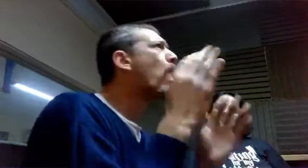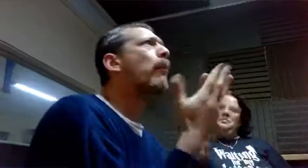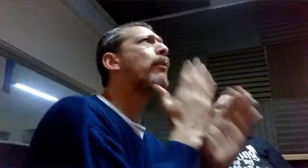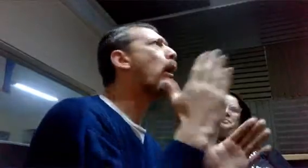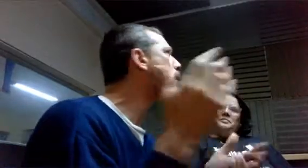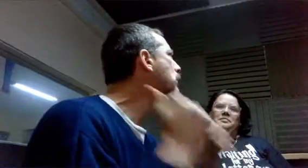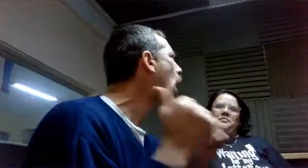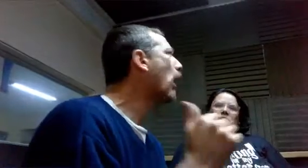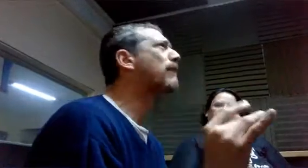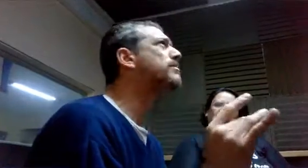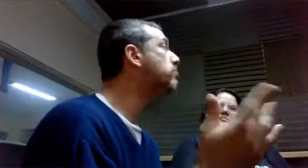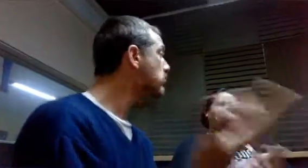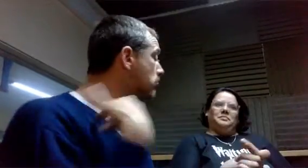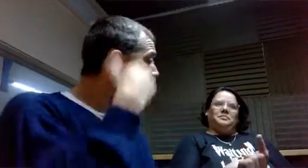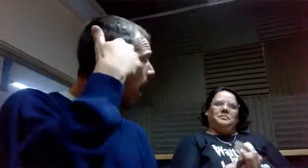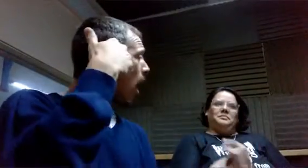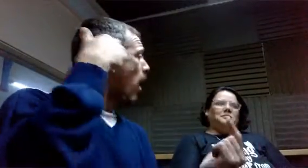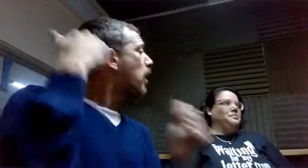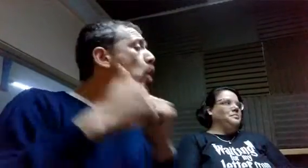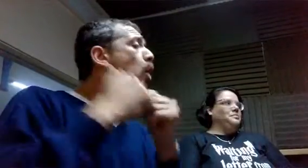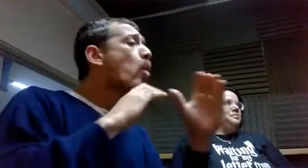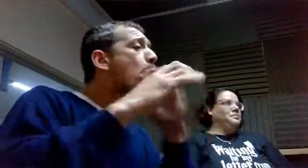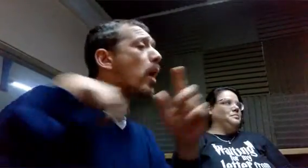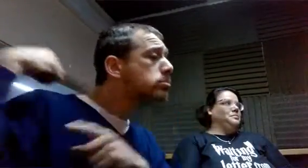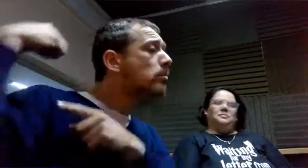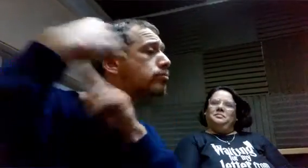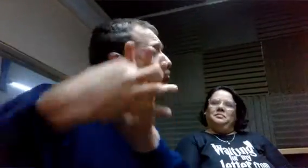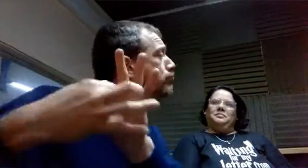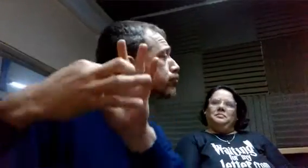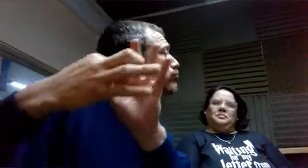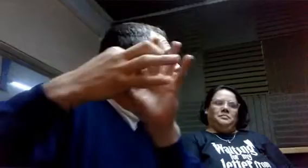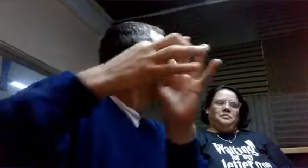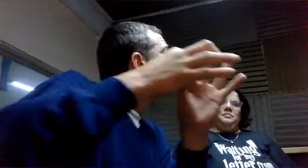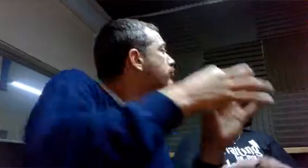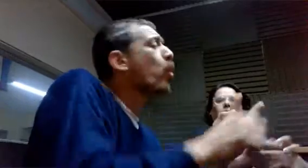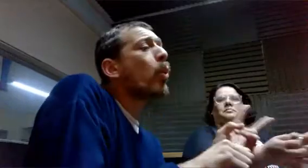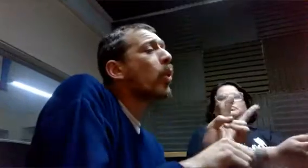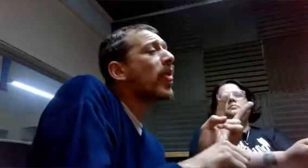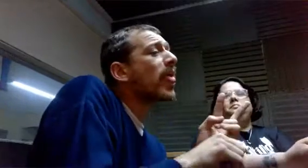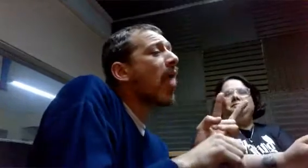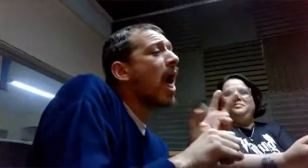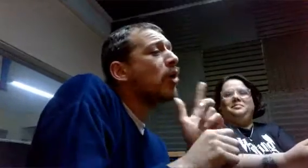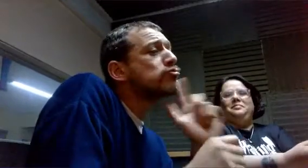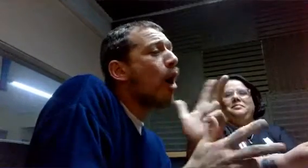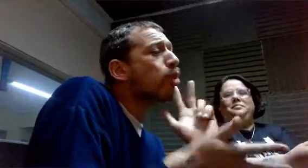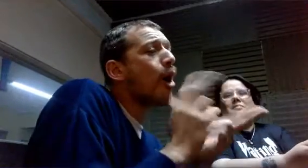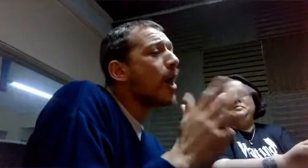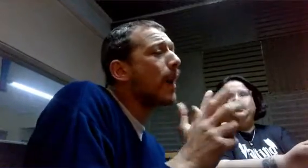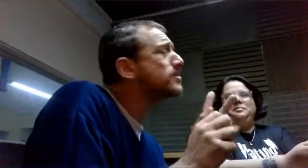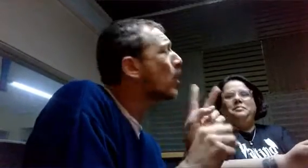Y nos seguimos acordando de todo. Yo me acuerdo, tengo toda la historia de la comunidad sorda, toda, toda, toda la historia. Es